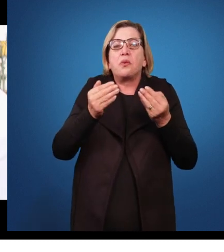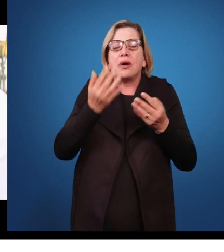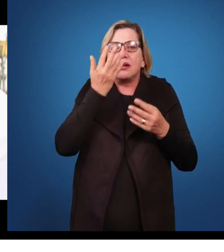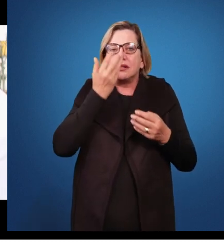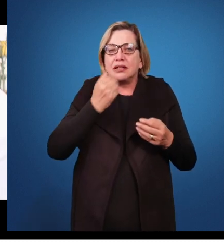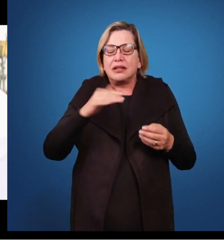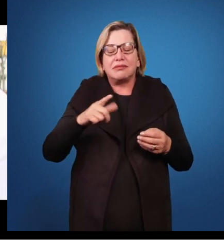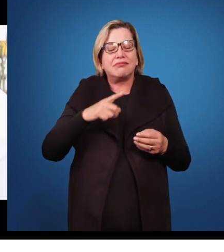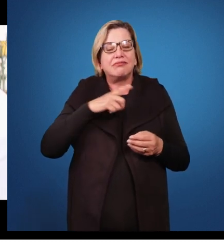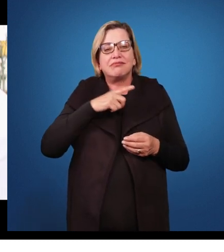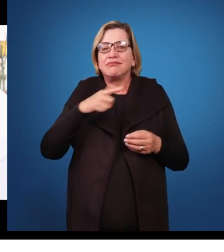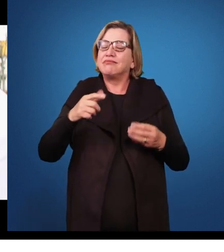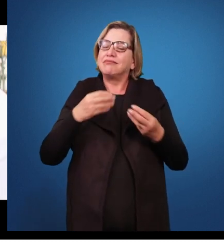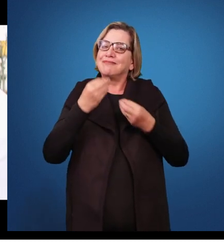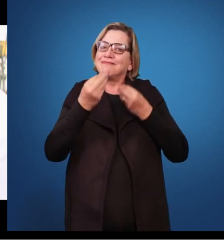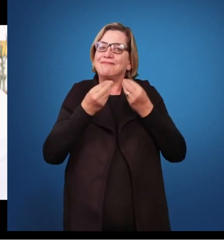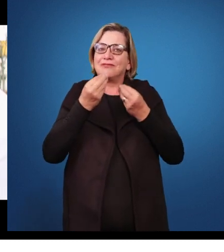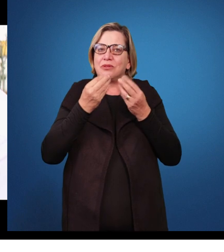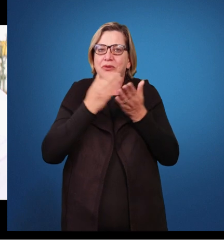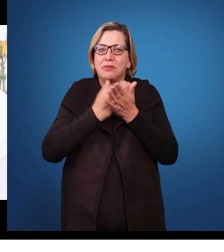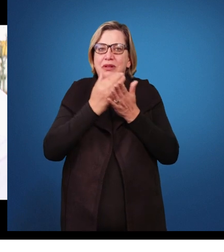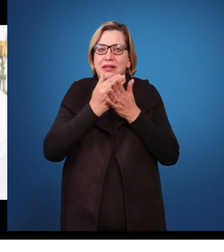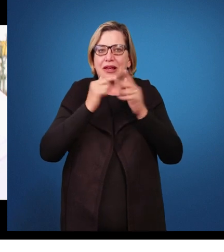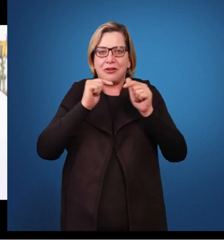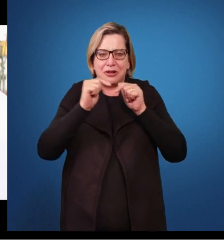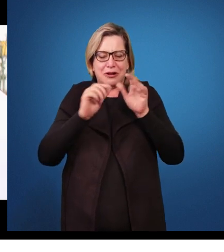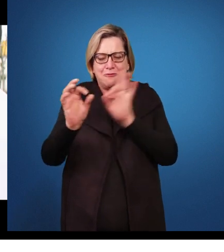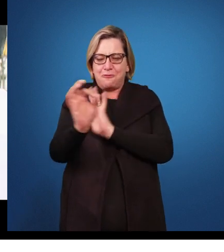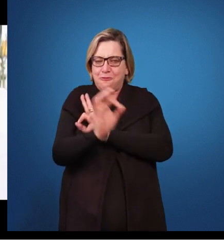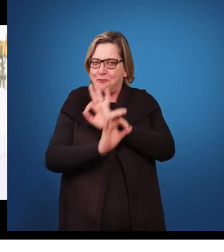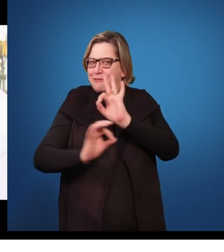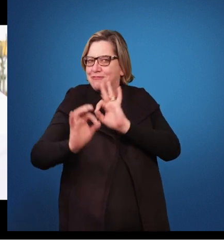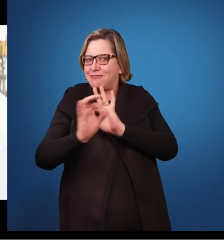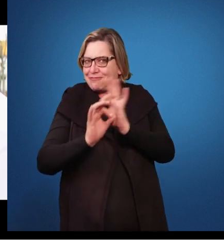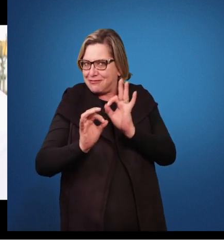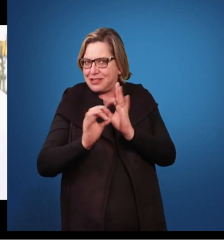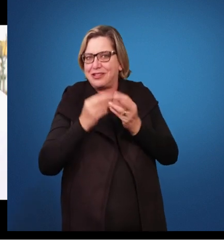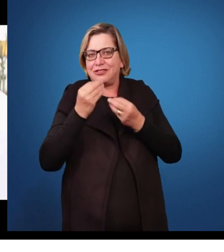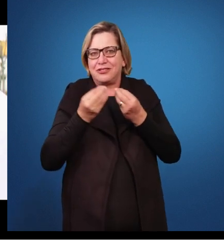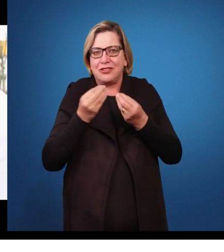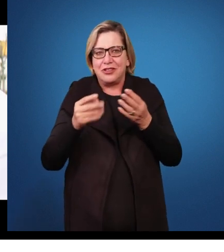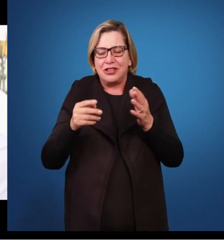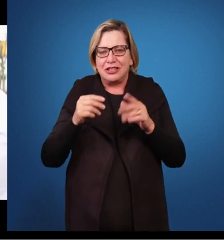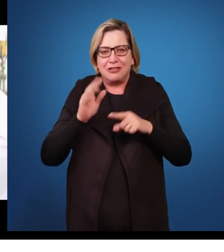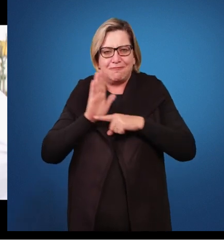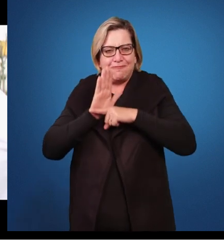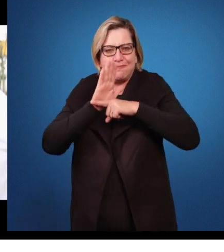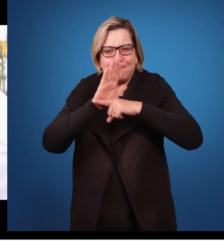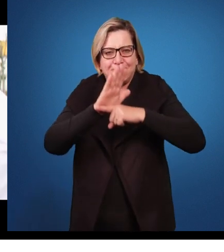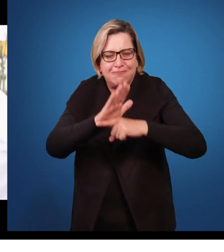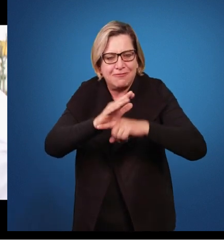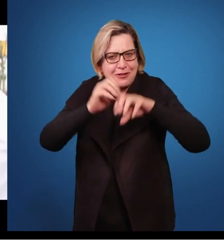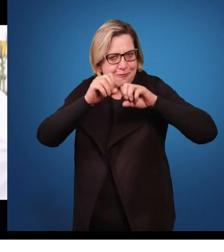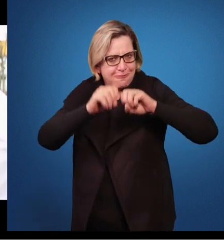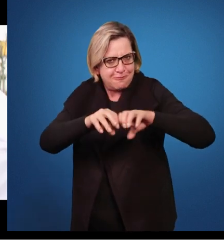como partir já para um trabalho estruturado, organizado de atendimento educacional especializado.